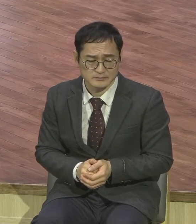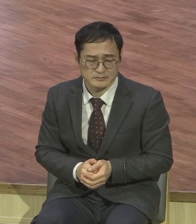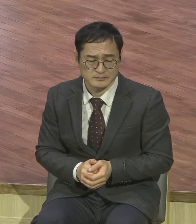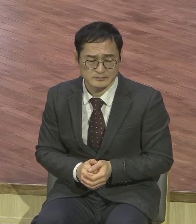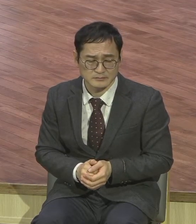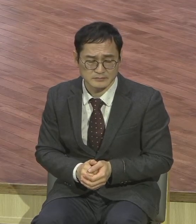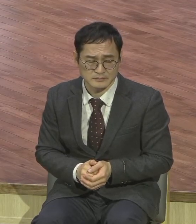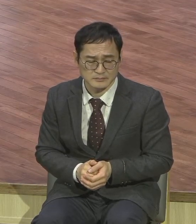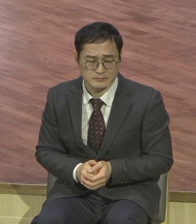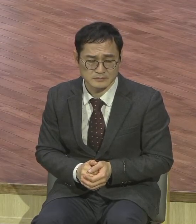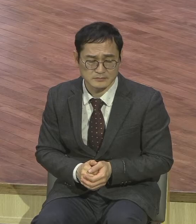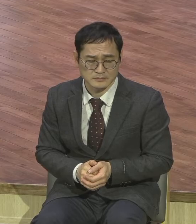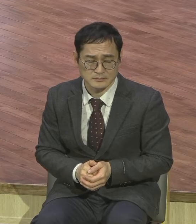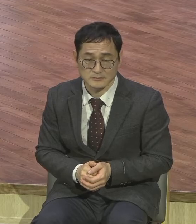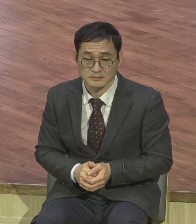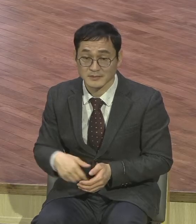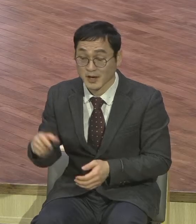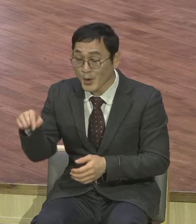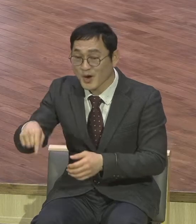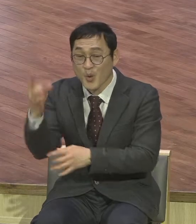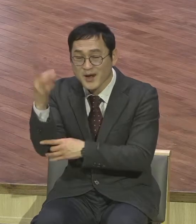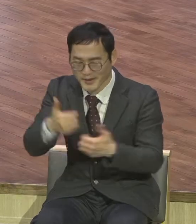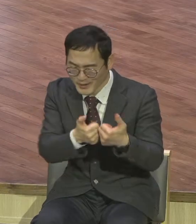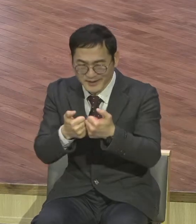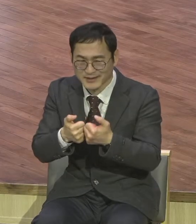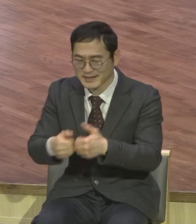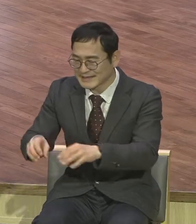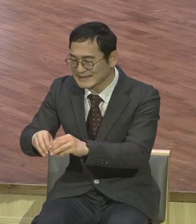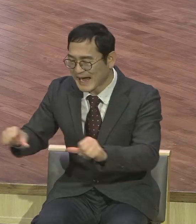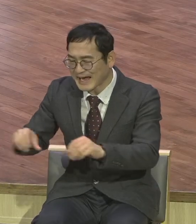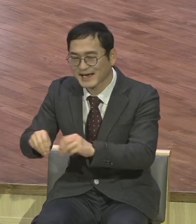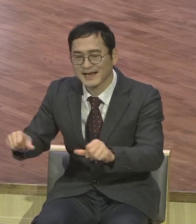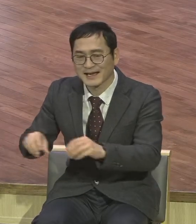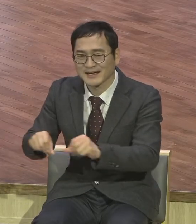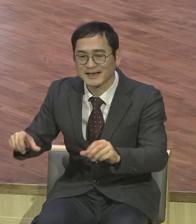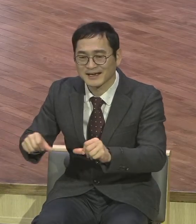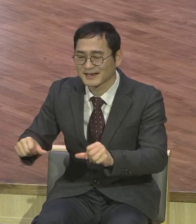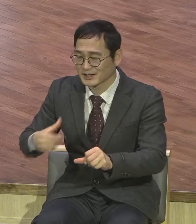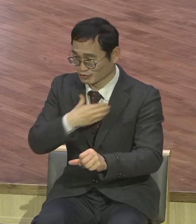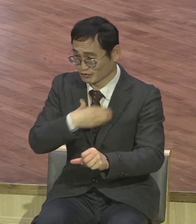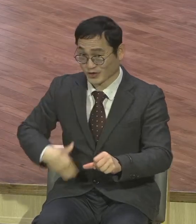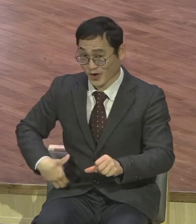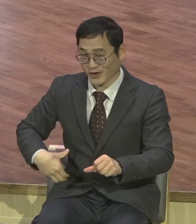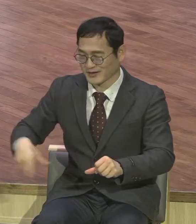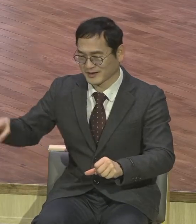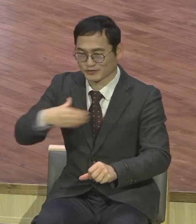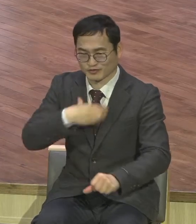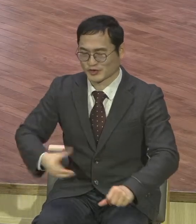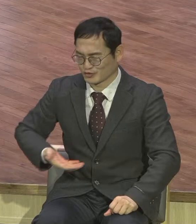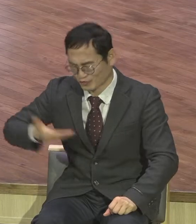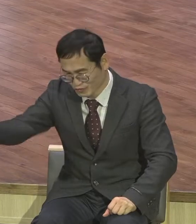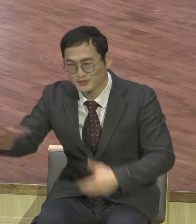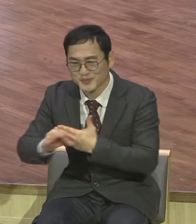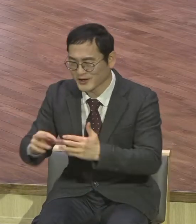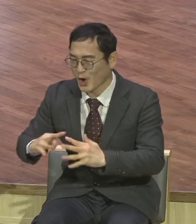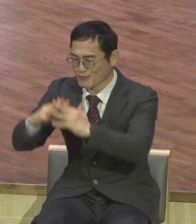건물 하나 지으면 주일에 예배드리고 주일에 예배드리고 우리는 문화상태 했으니까 당연히 결의했다니까요 교인도 부담한 거 아니라 싹